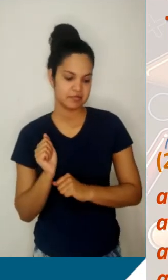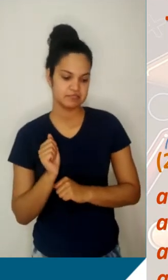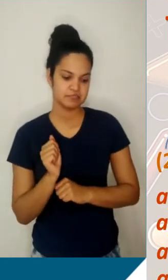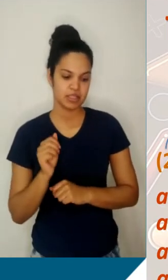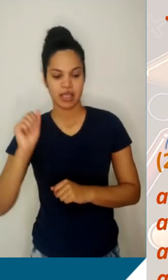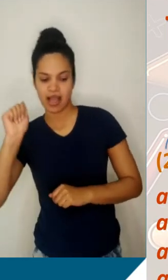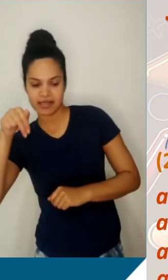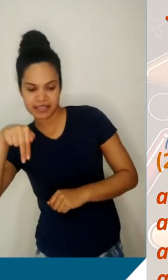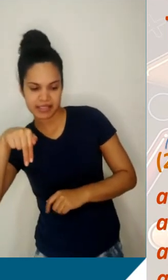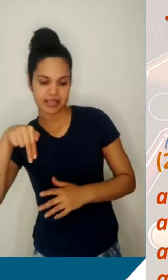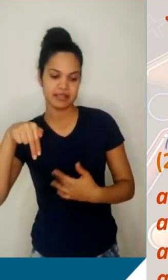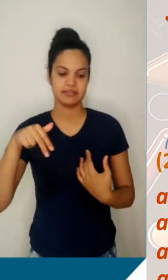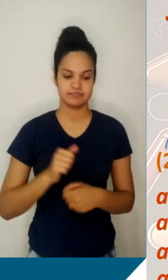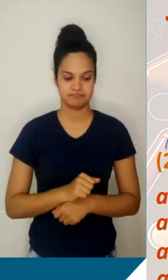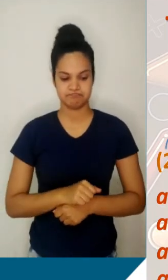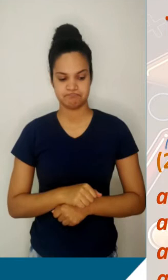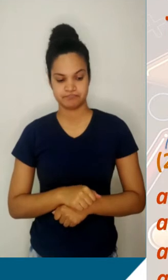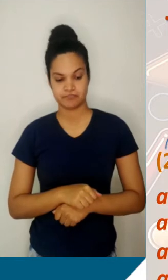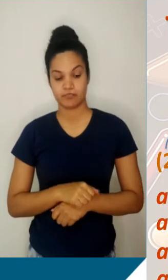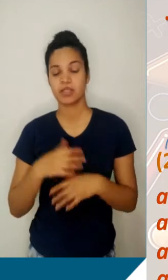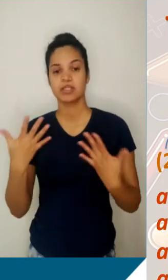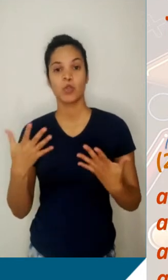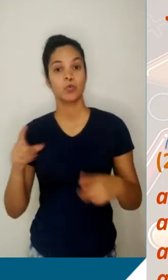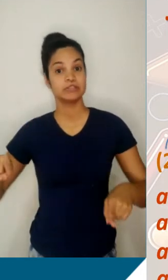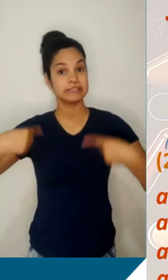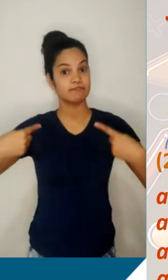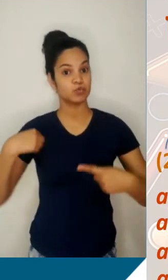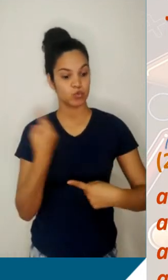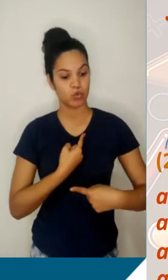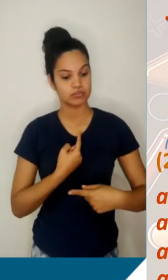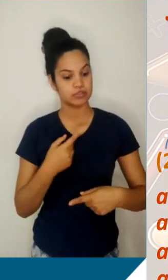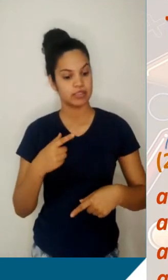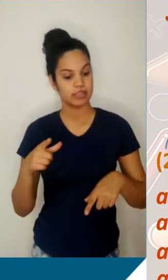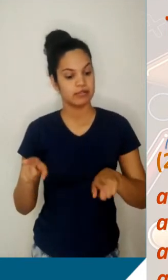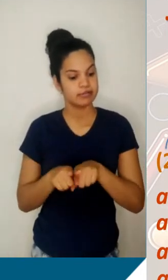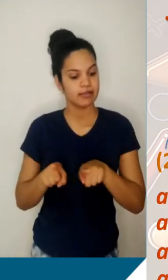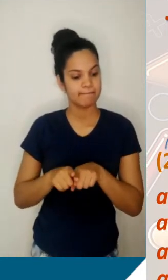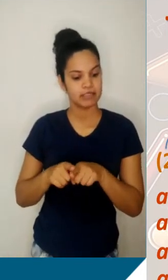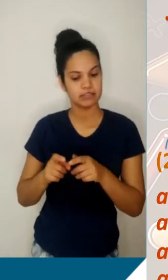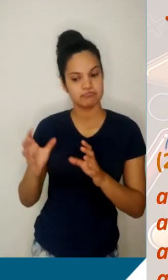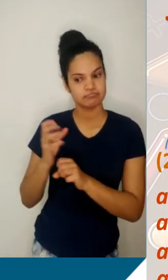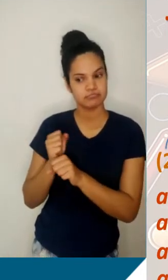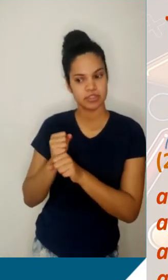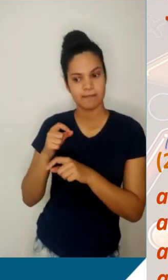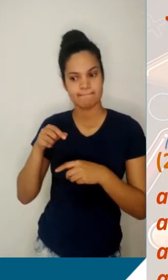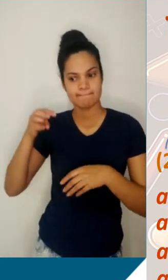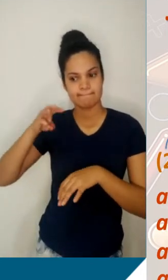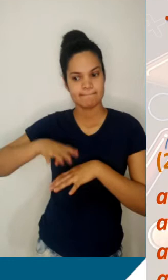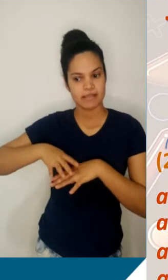termo, na verdade, de posição P e de posição N. E o nosso desafio é também escrever uma relação matemática que